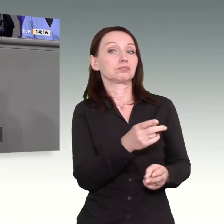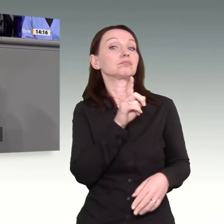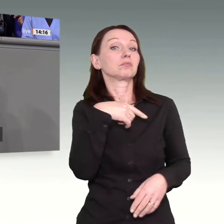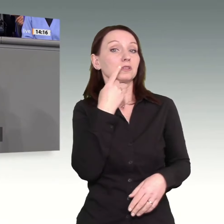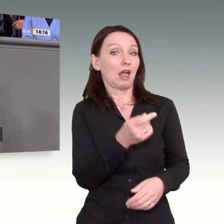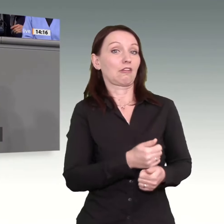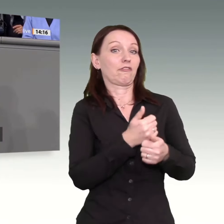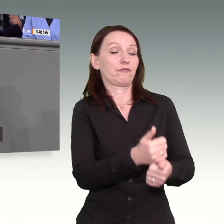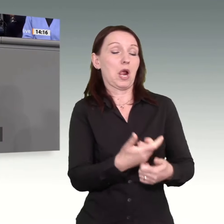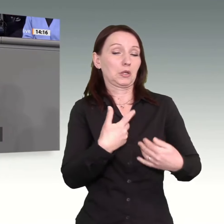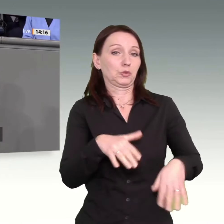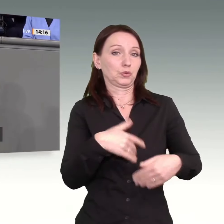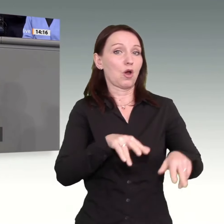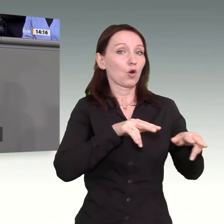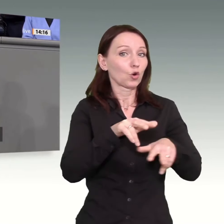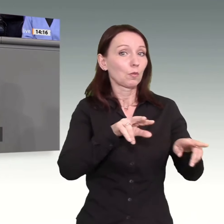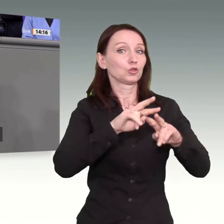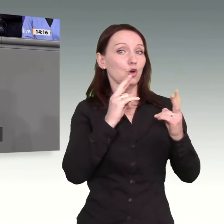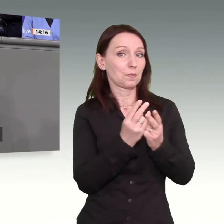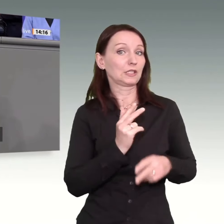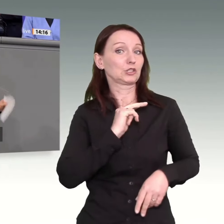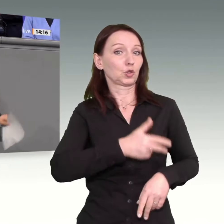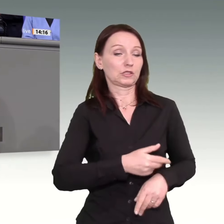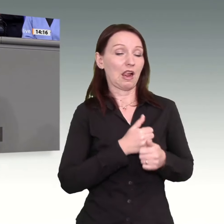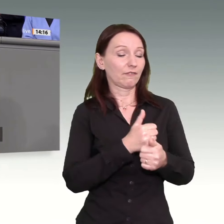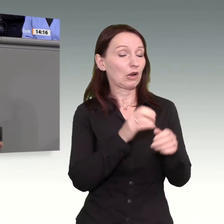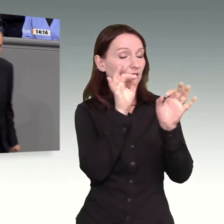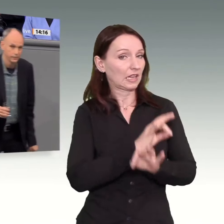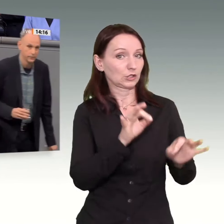Wandel hin zu einer besseren Zukunft. Vielen Dank.